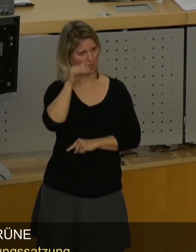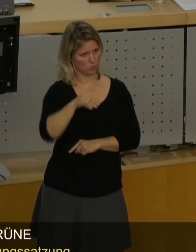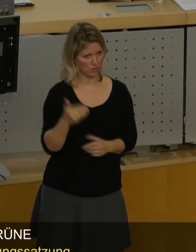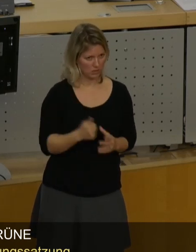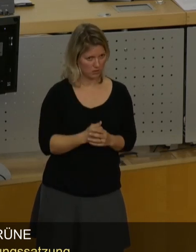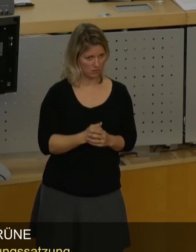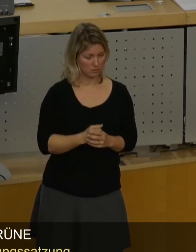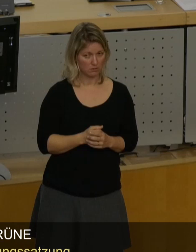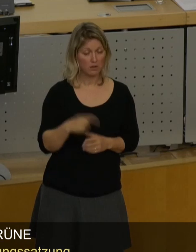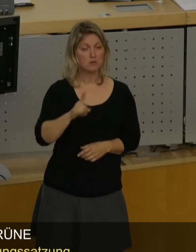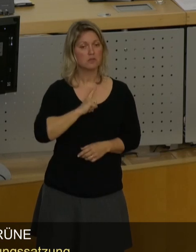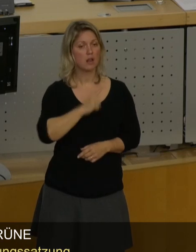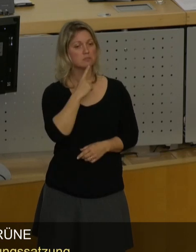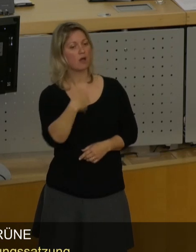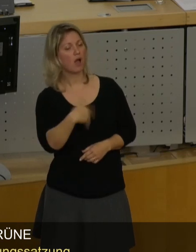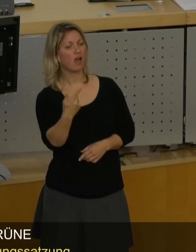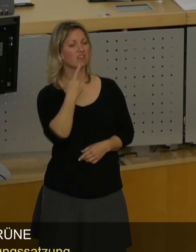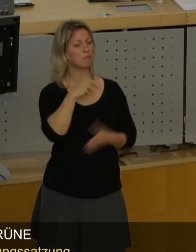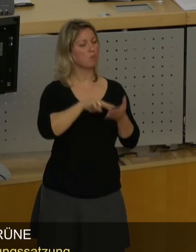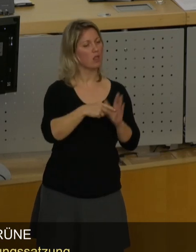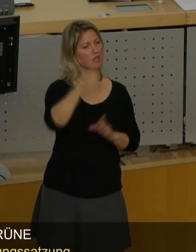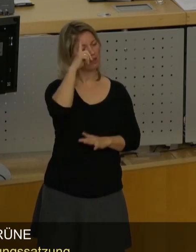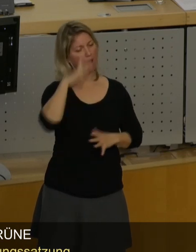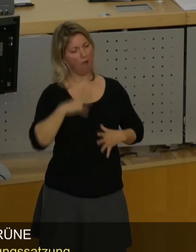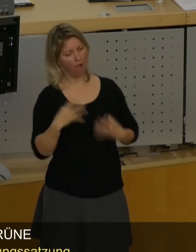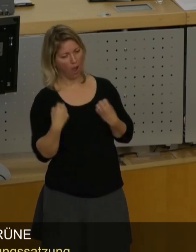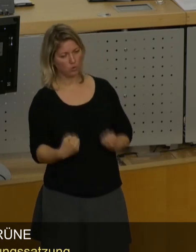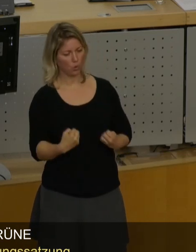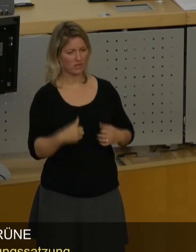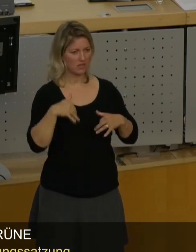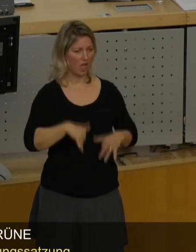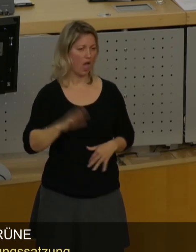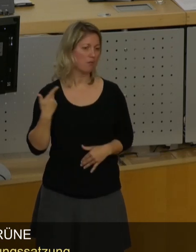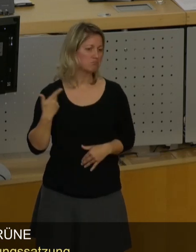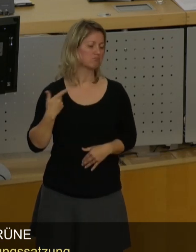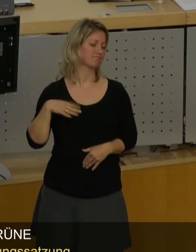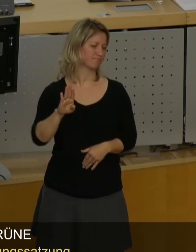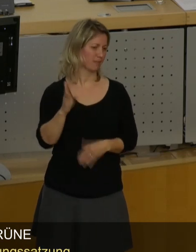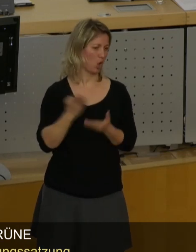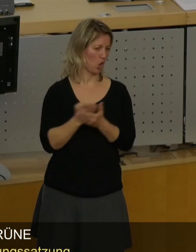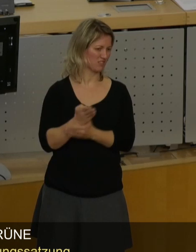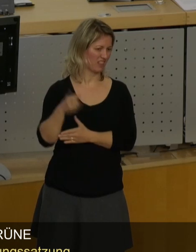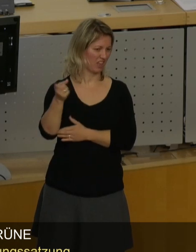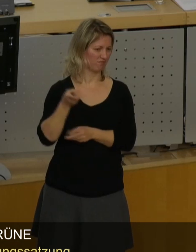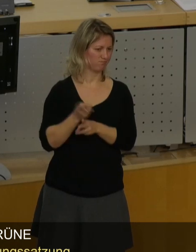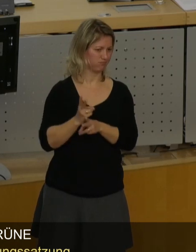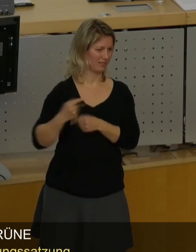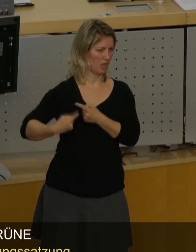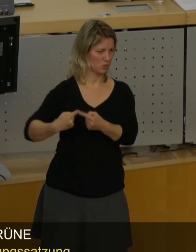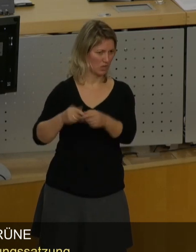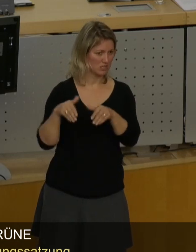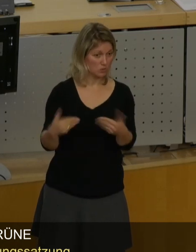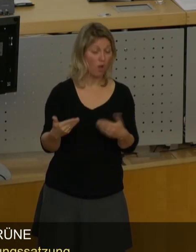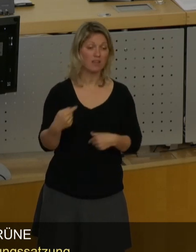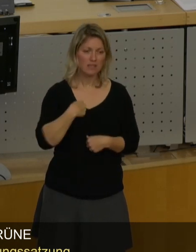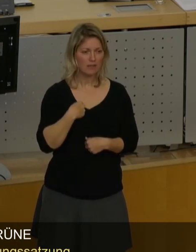Sie hängen einem autoritären Politikverständnis an. Das ist traditionell bei den Konservativen so. Und wir hängen einem